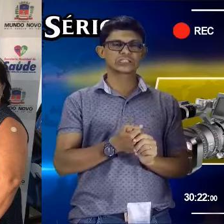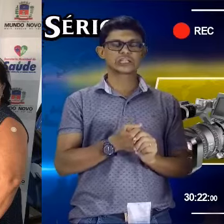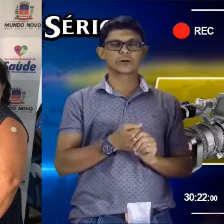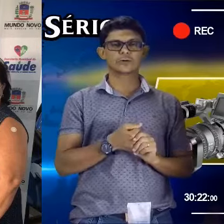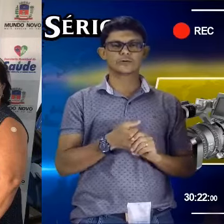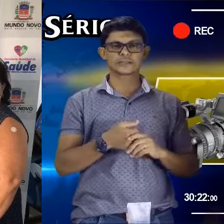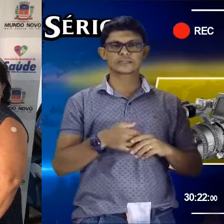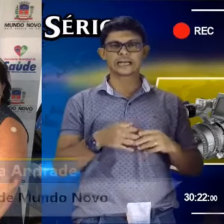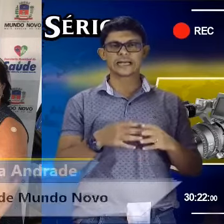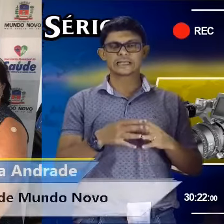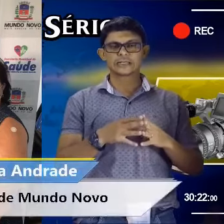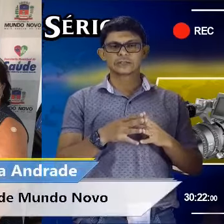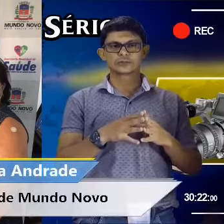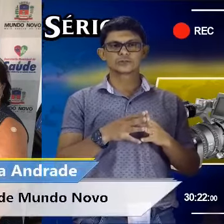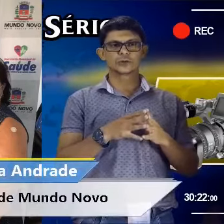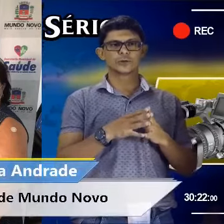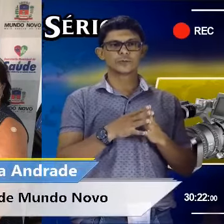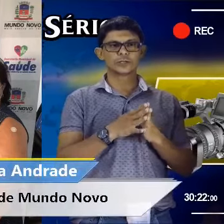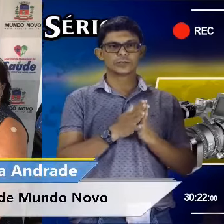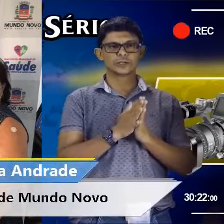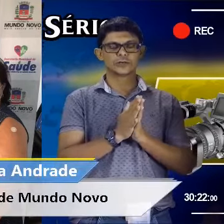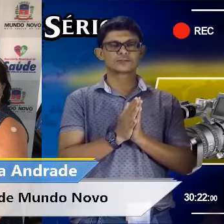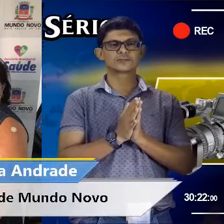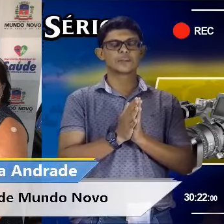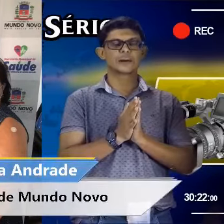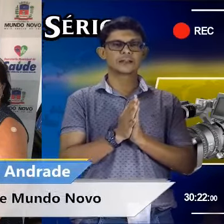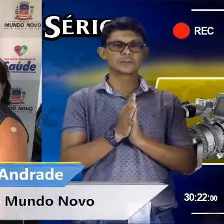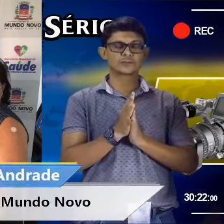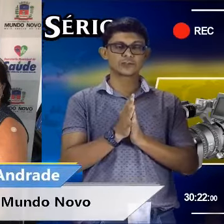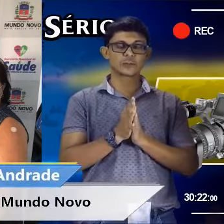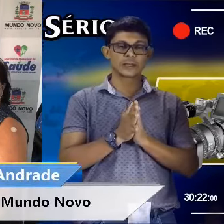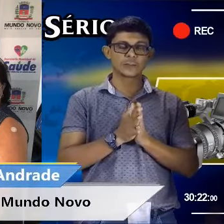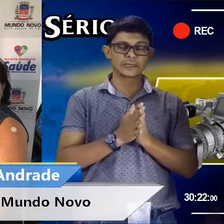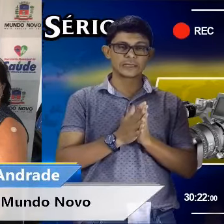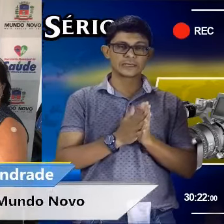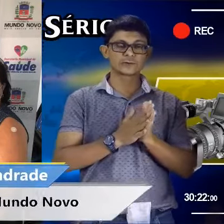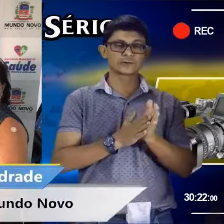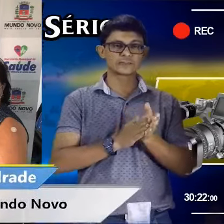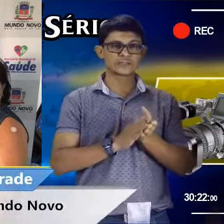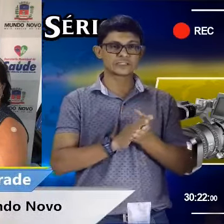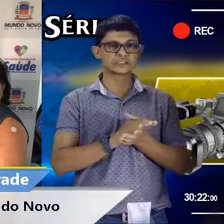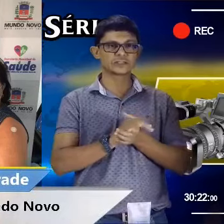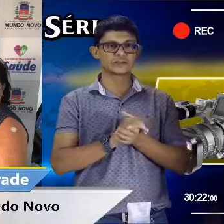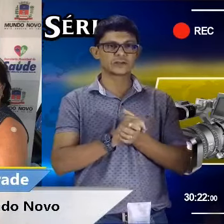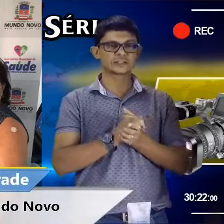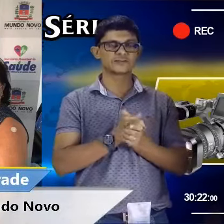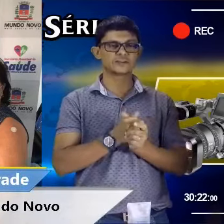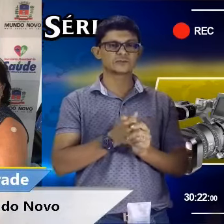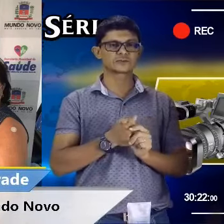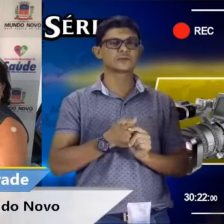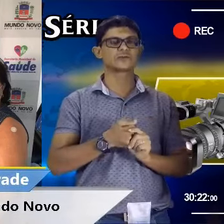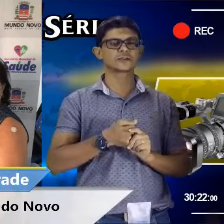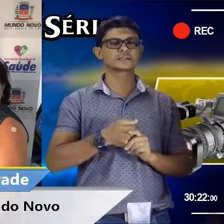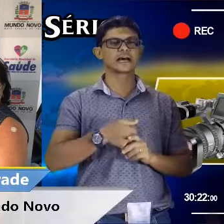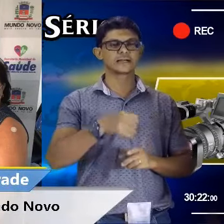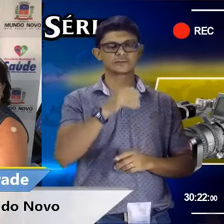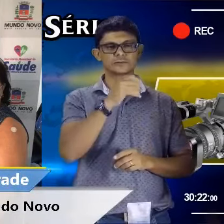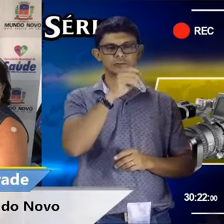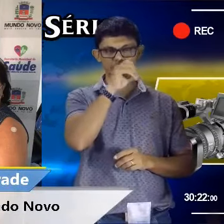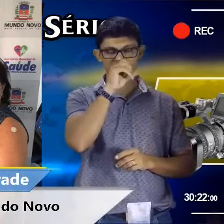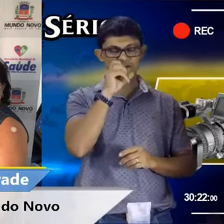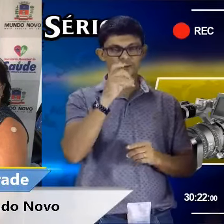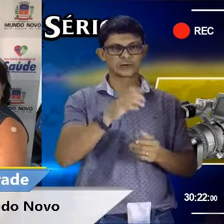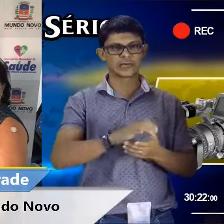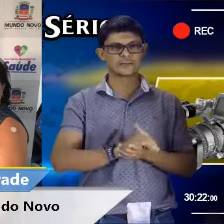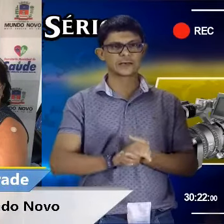Hoje a gente quer conversar sobre, nós nos deparamos hoje pela manhã, inclusive a gente, nós havíamos conversado,